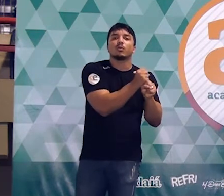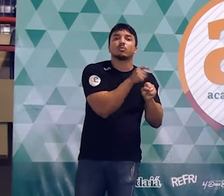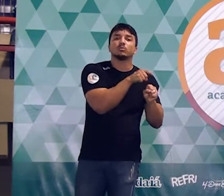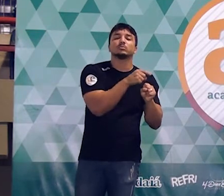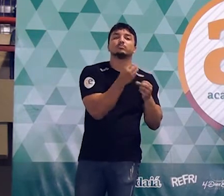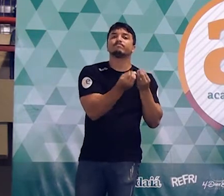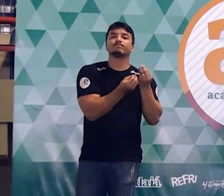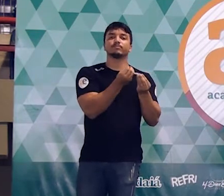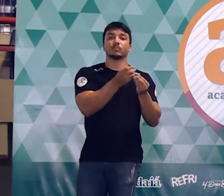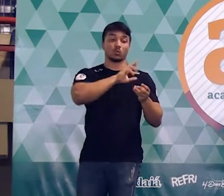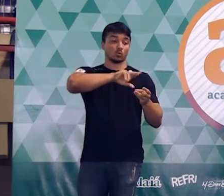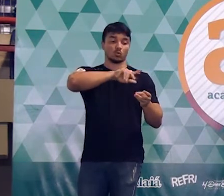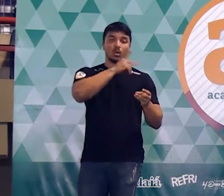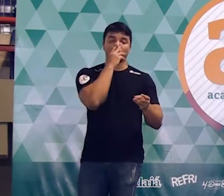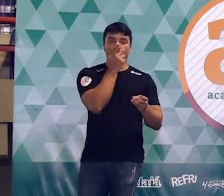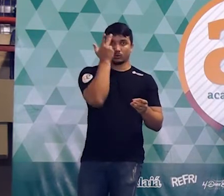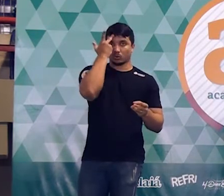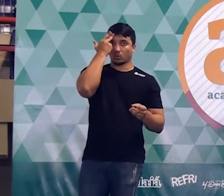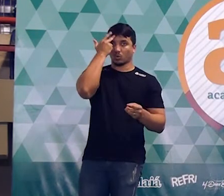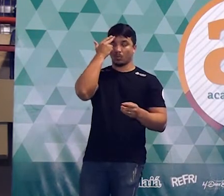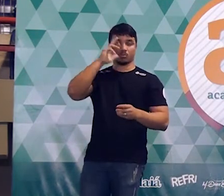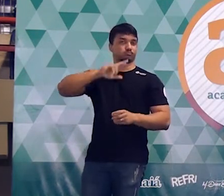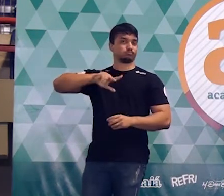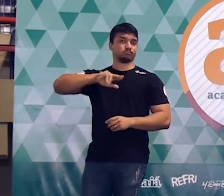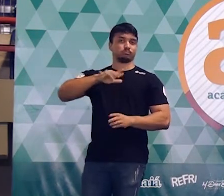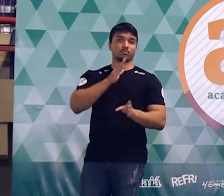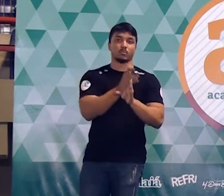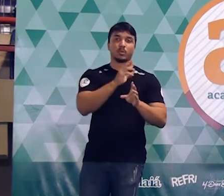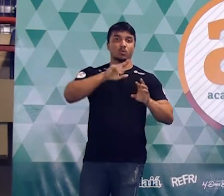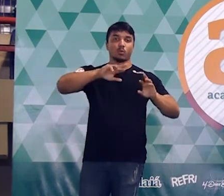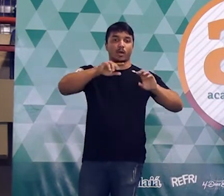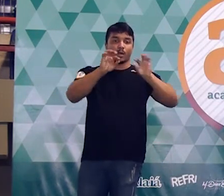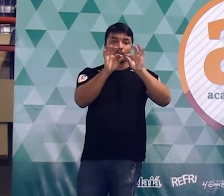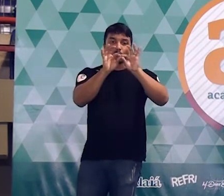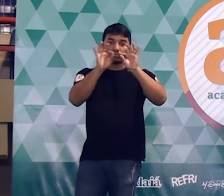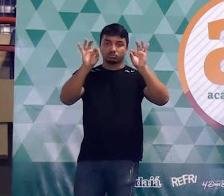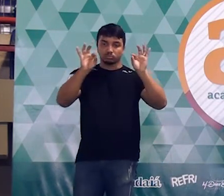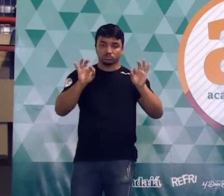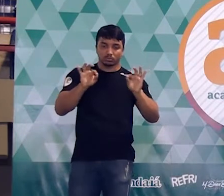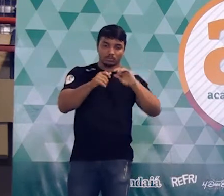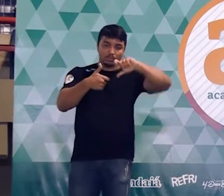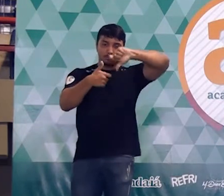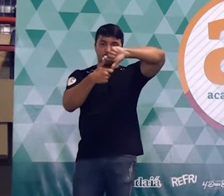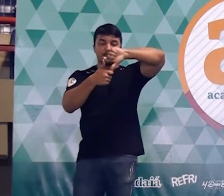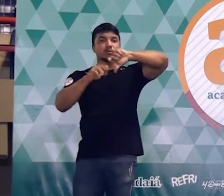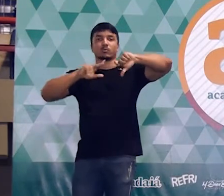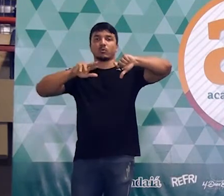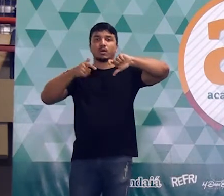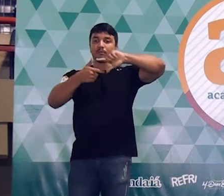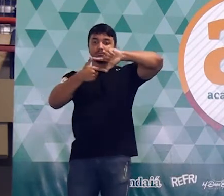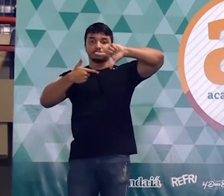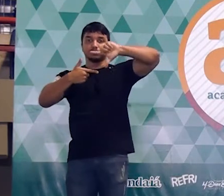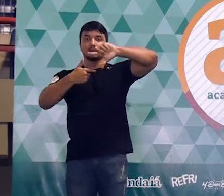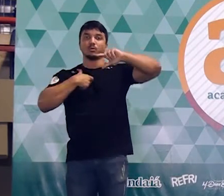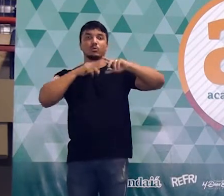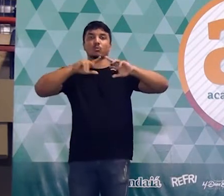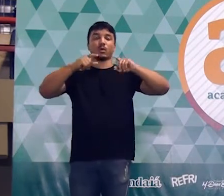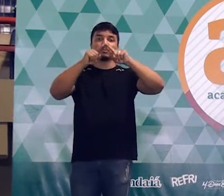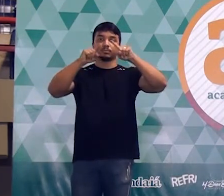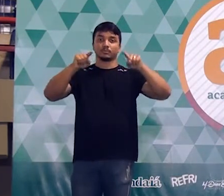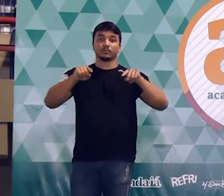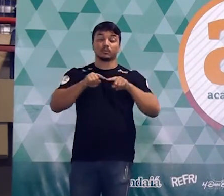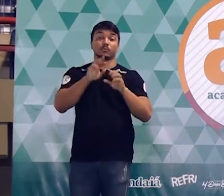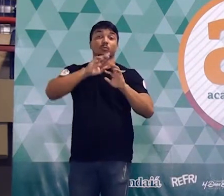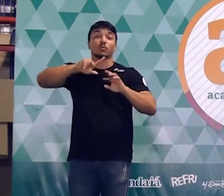figura B, pessoal, não é uma figura convencional. Essa figura B não é um quadrado, do jeito que está, não é um retângulo, não é um trapézio, não é um